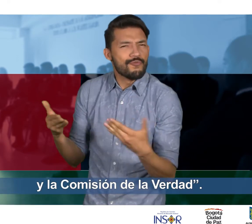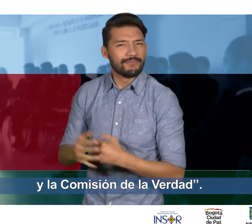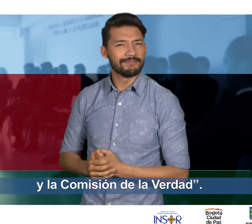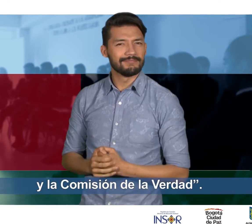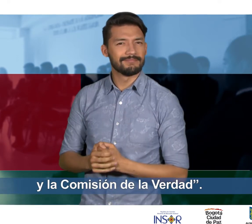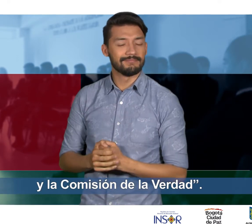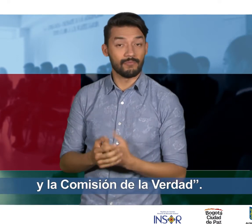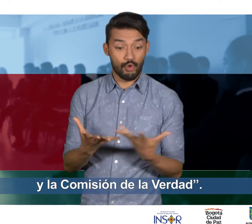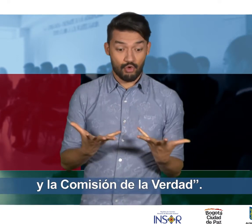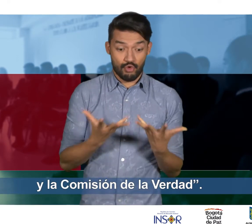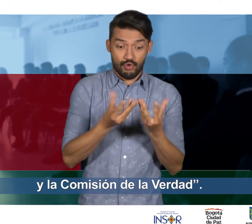Verdad.